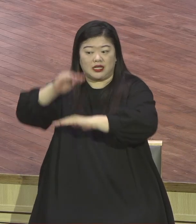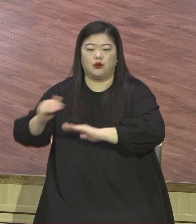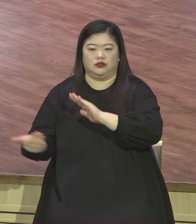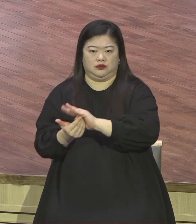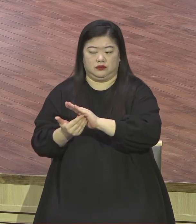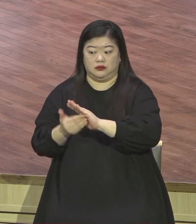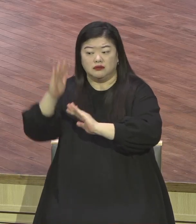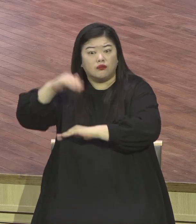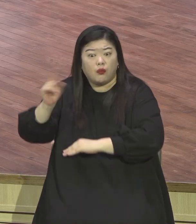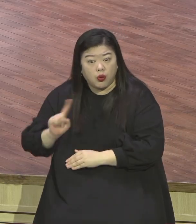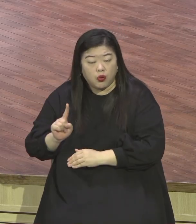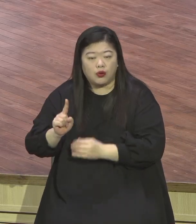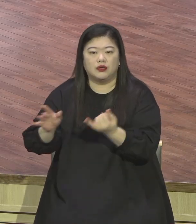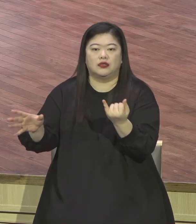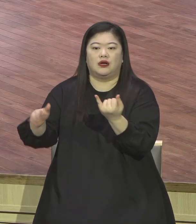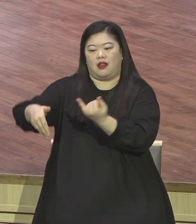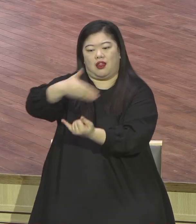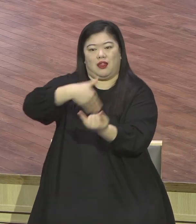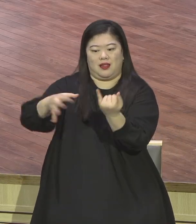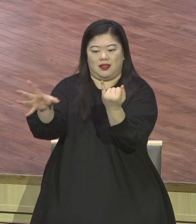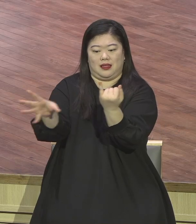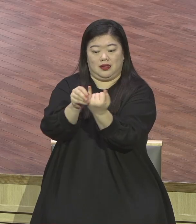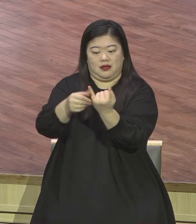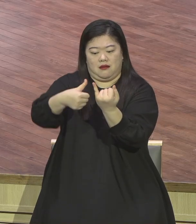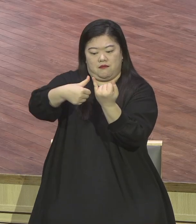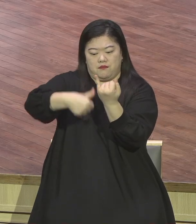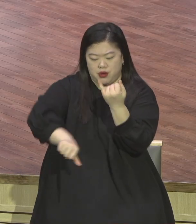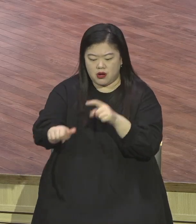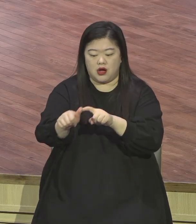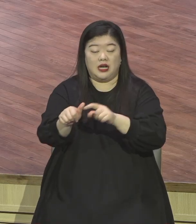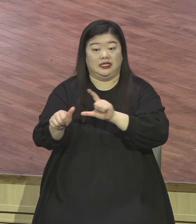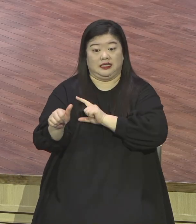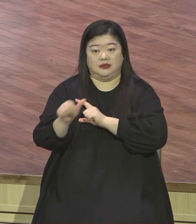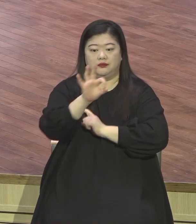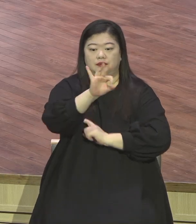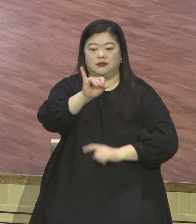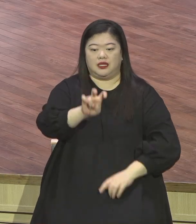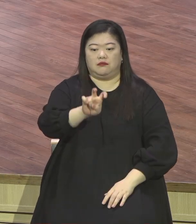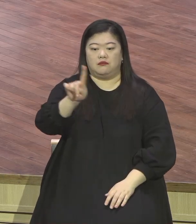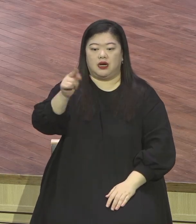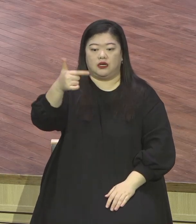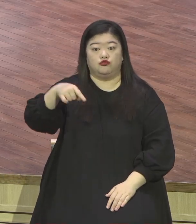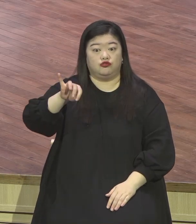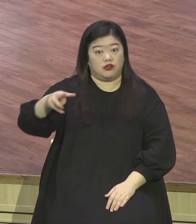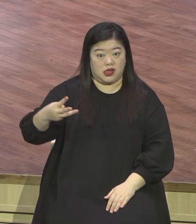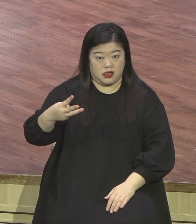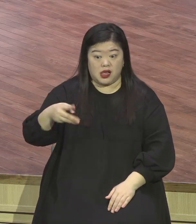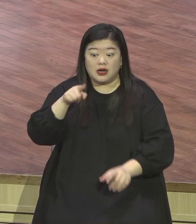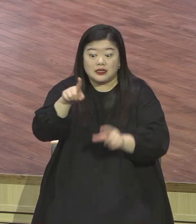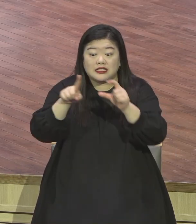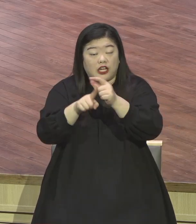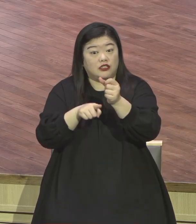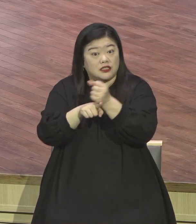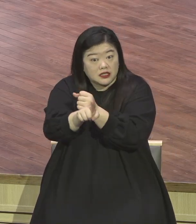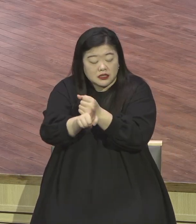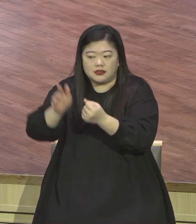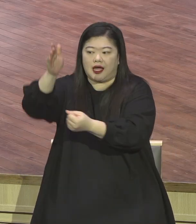아들을 낳을 것이오 그 이름은 인마누엘이라 하리라 하셨으니 이를 번역한 적 하나님이 우리와